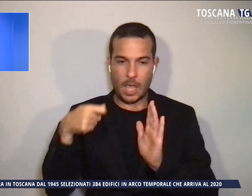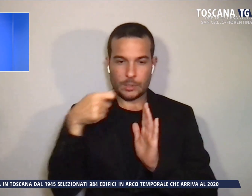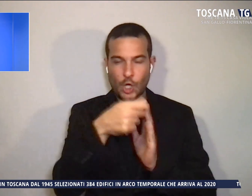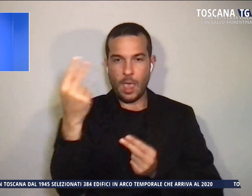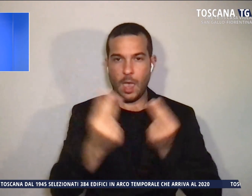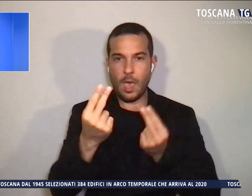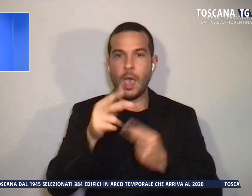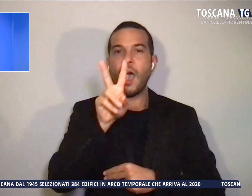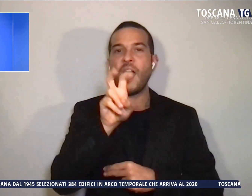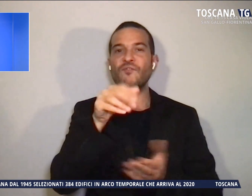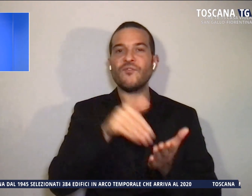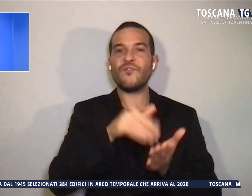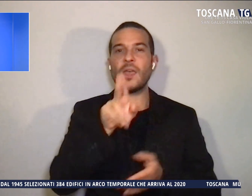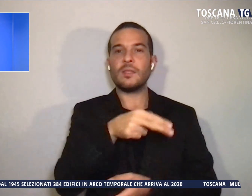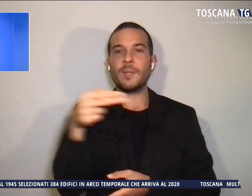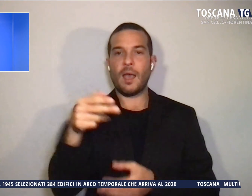euro.